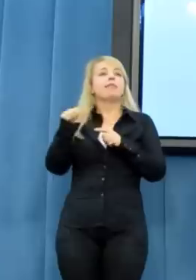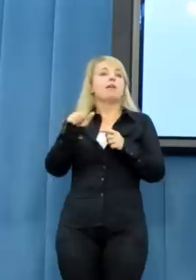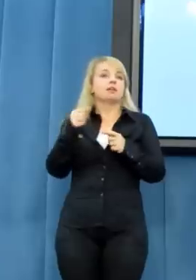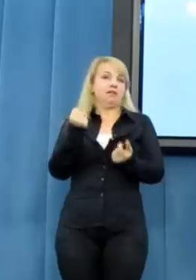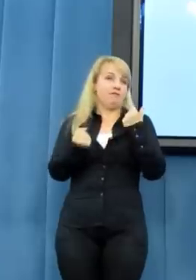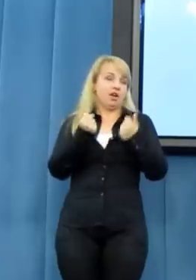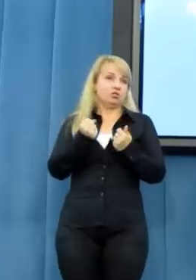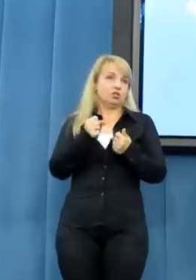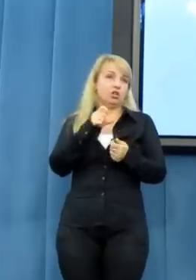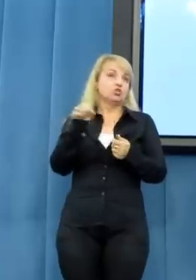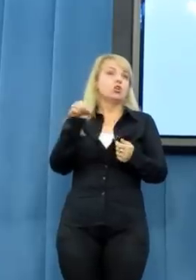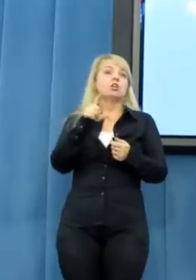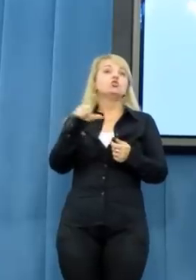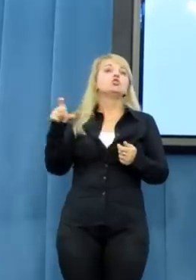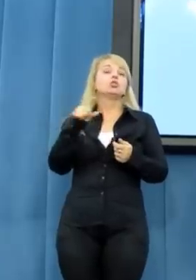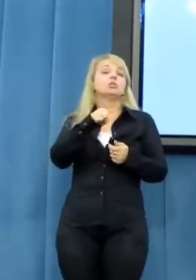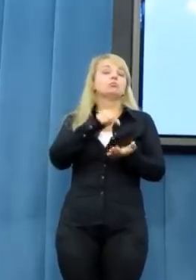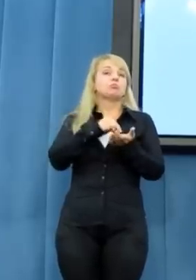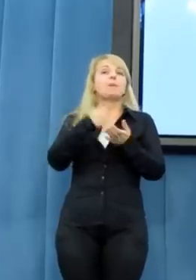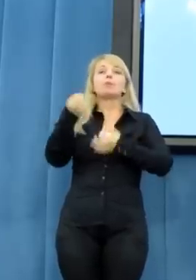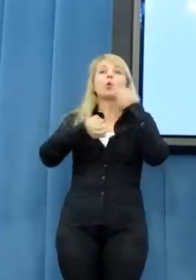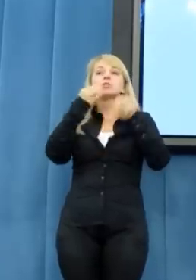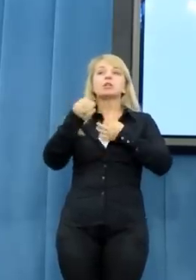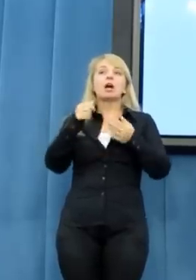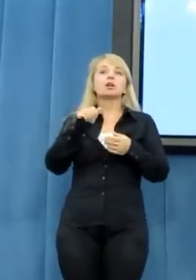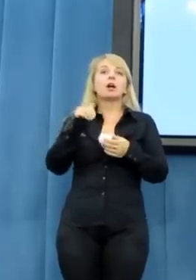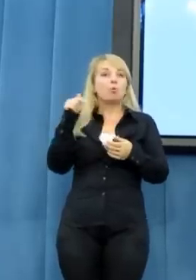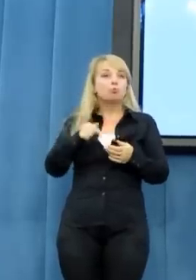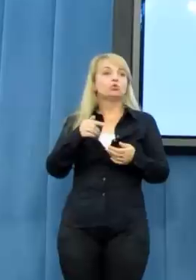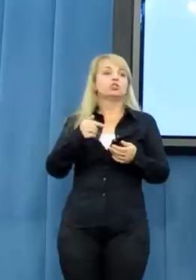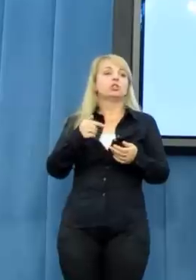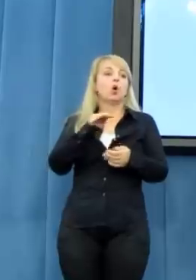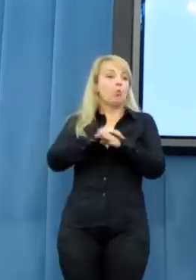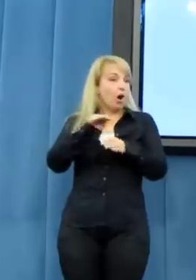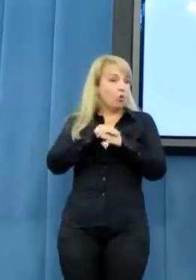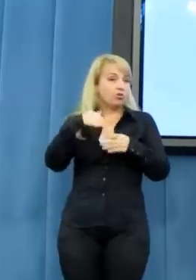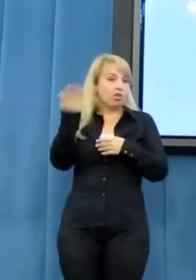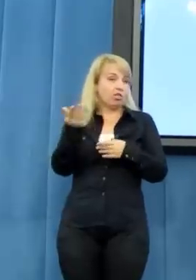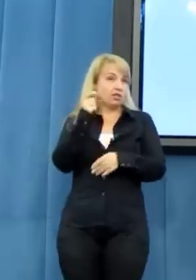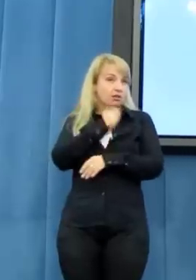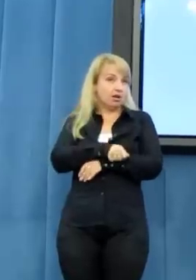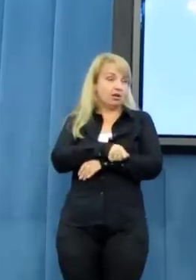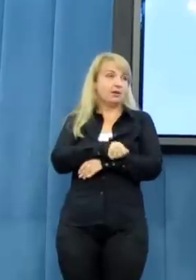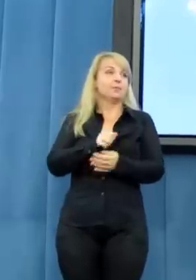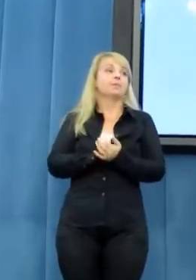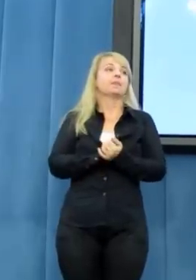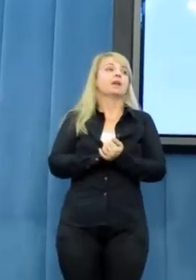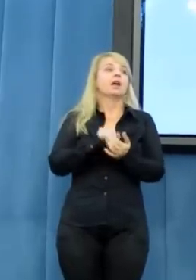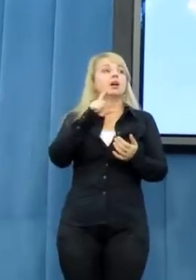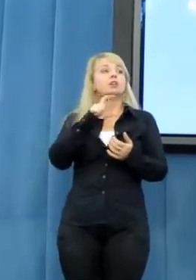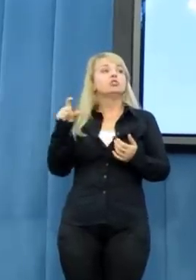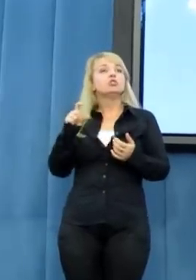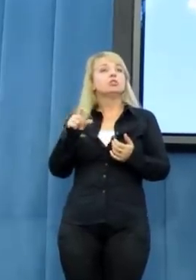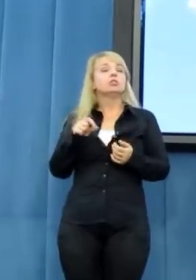specjalne względy policji czy prokuratury. A drugie pytanie, czy nie uważa Pani, że stoi Pani trochę jakby w sprzeczności